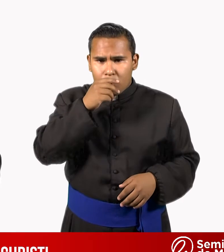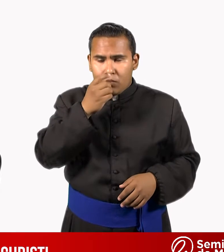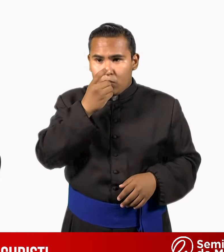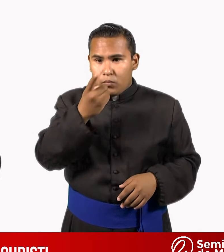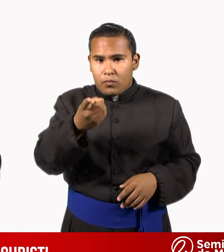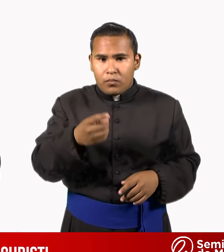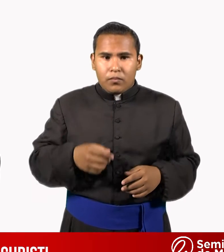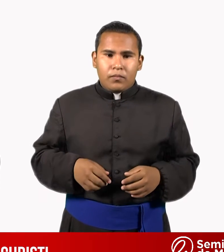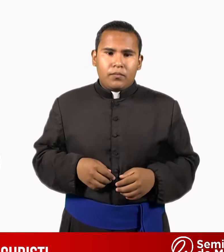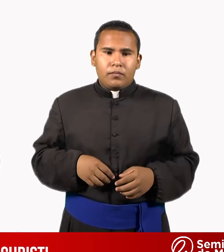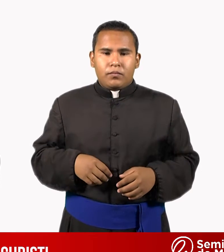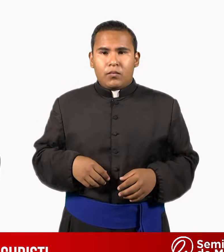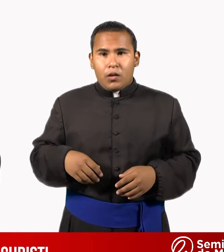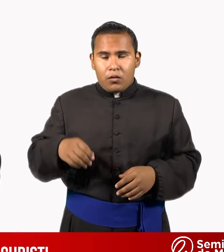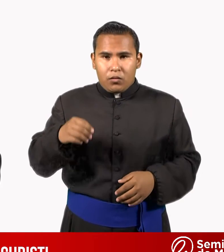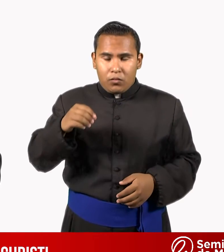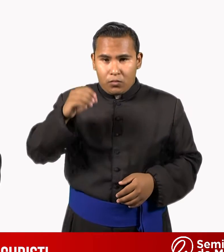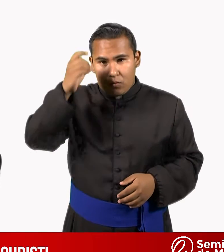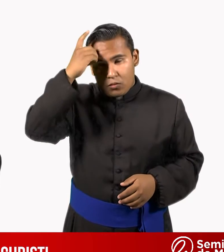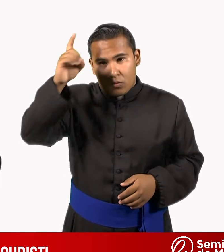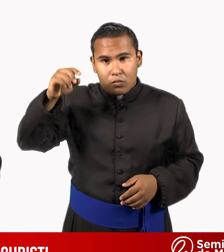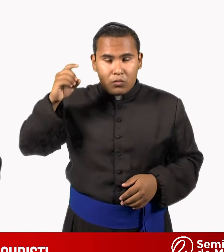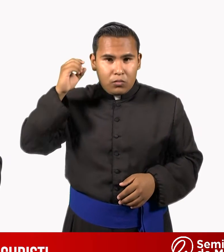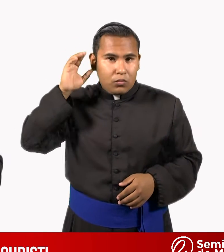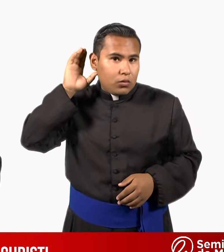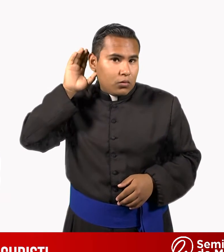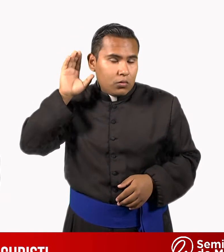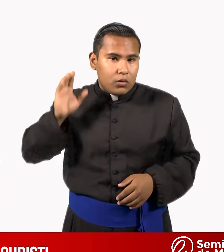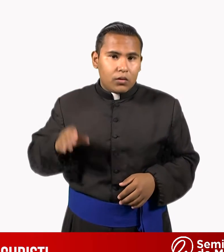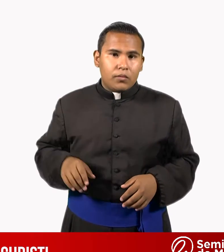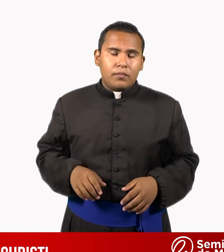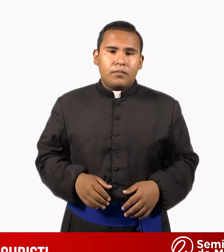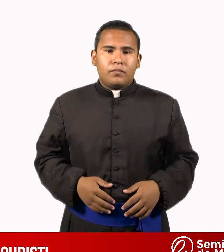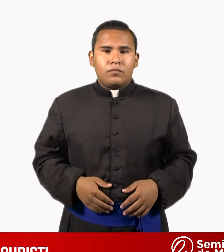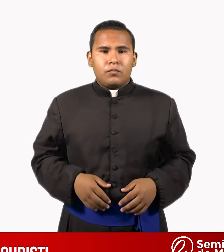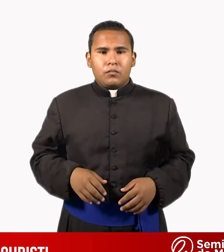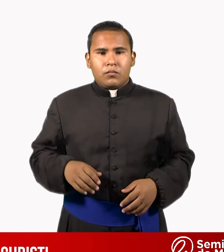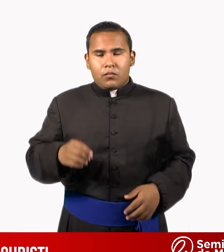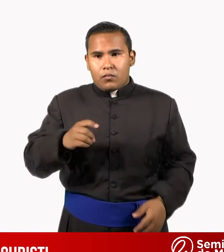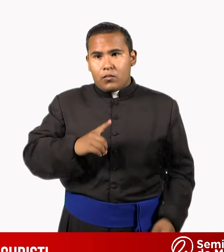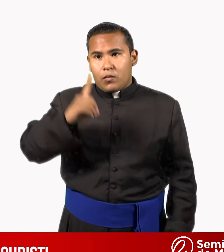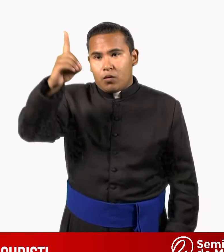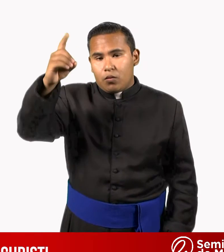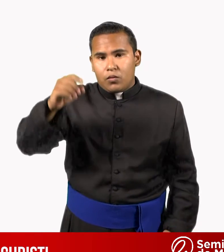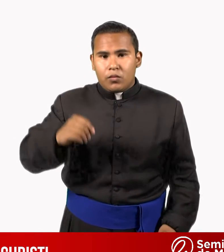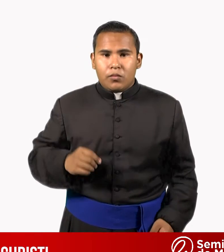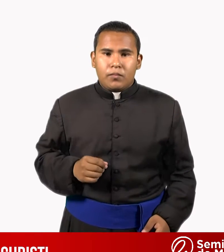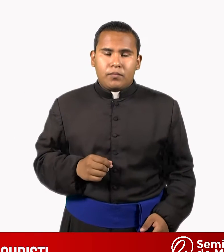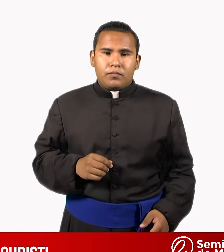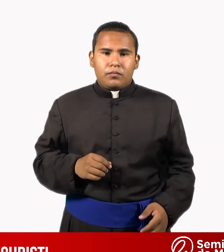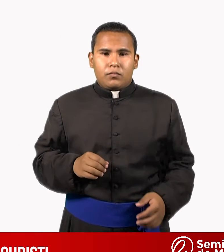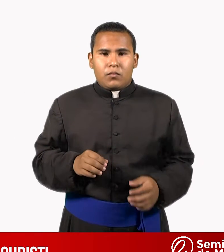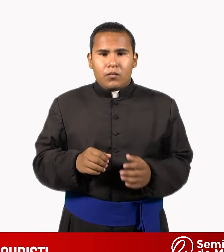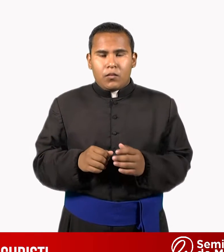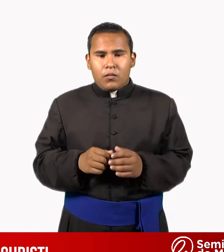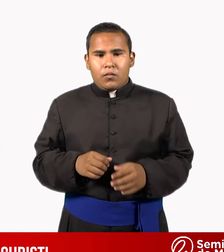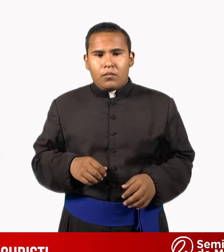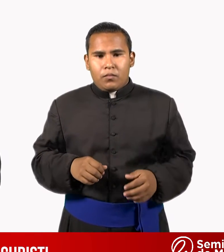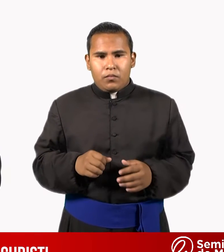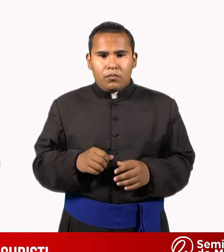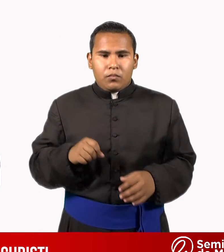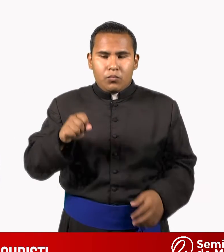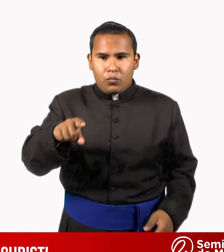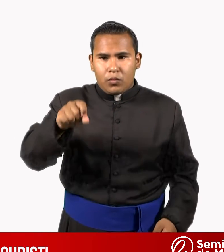Dios nos escucha. Y tenemos la capacidad de que Dios también puede dialogar con